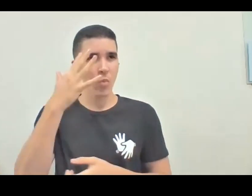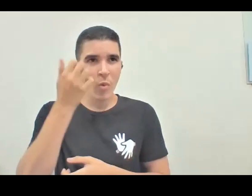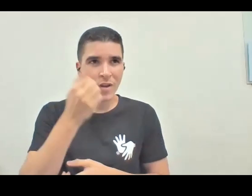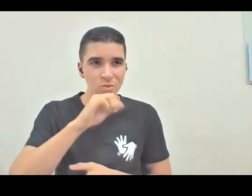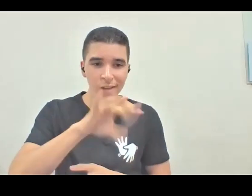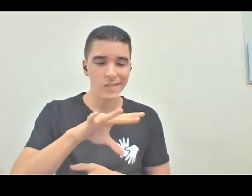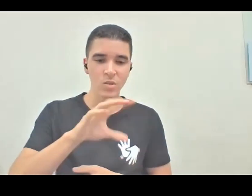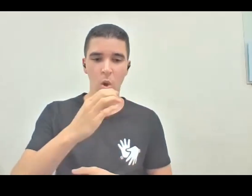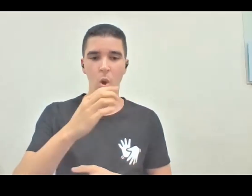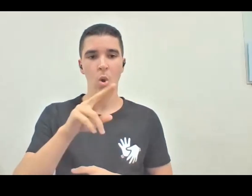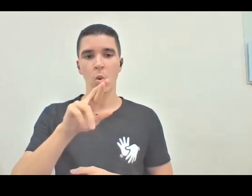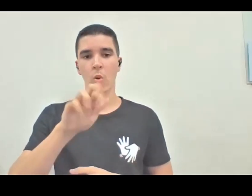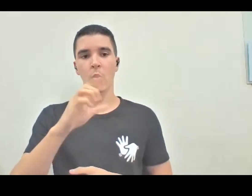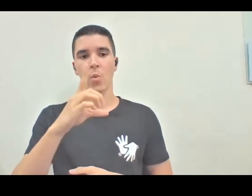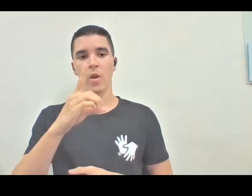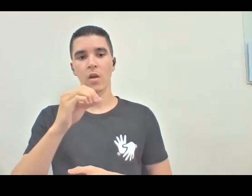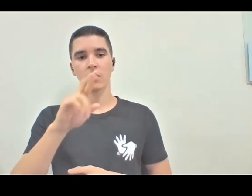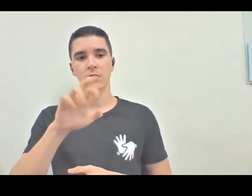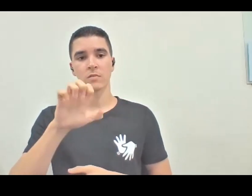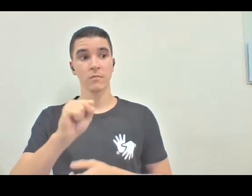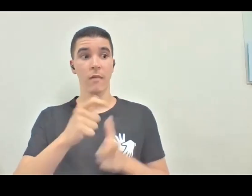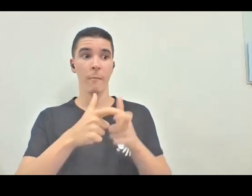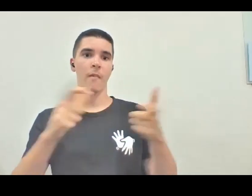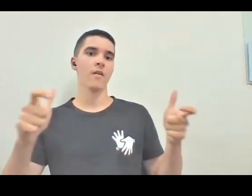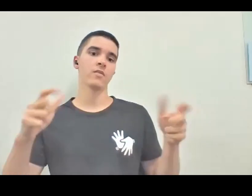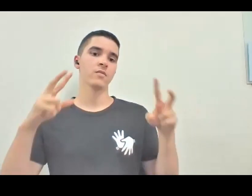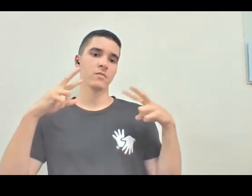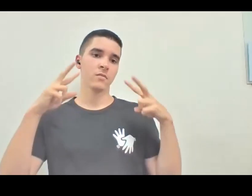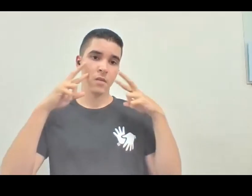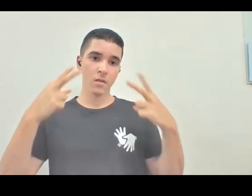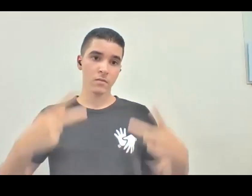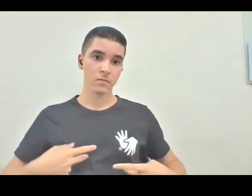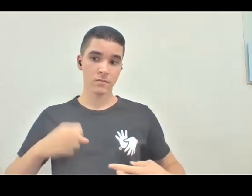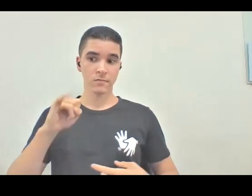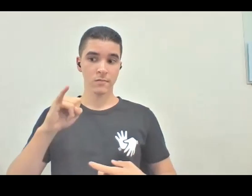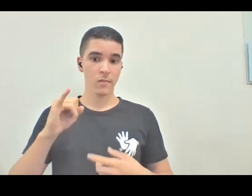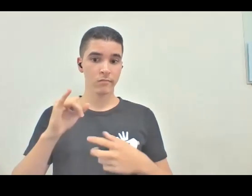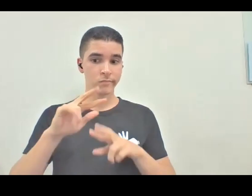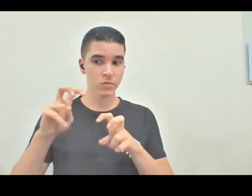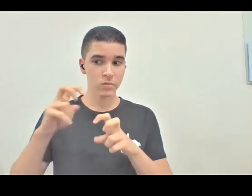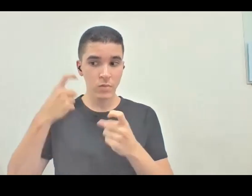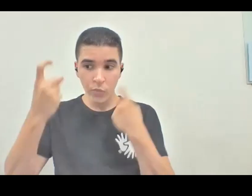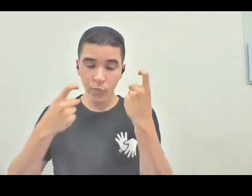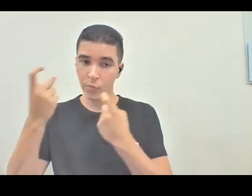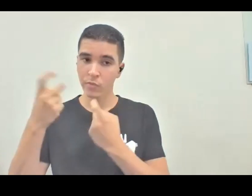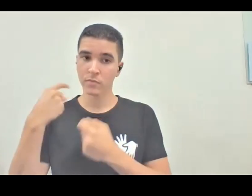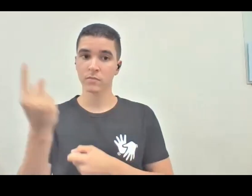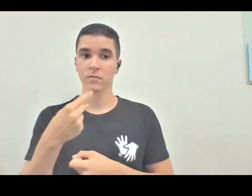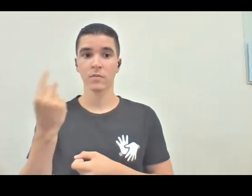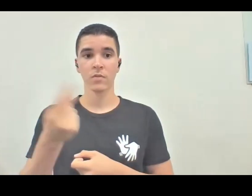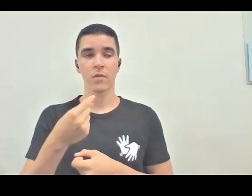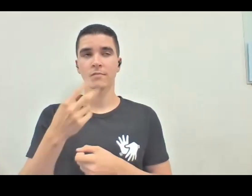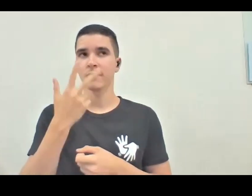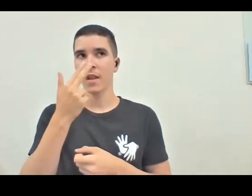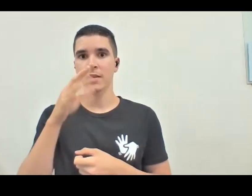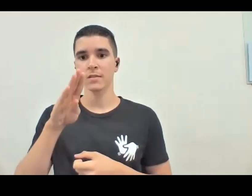a maioria de nós, seres humanos, se não é algo que nos preocupa, gente está blindado,